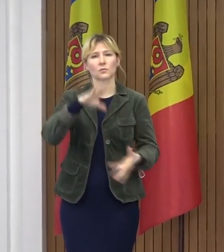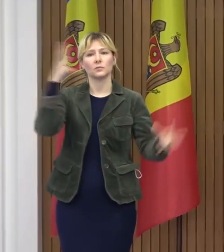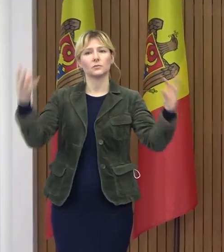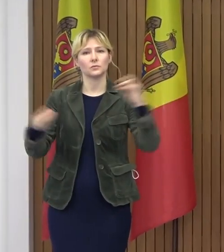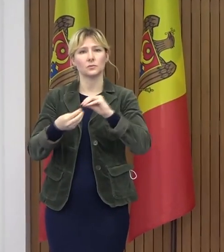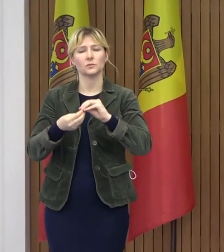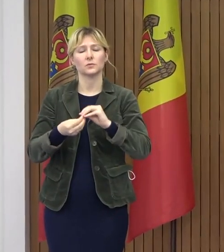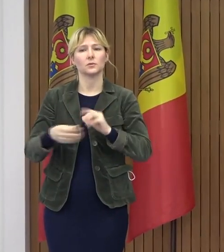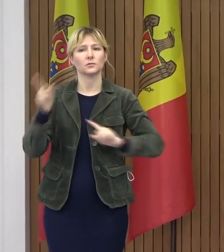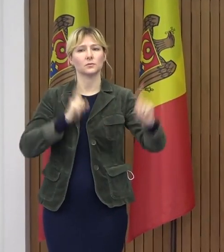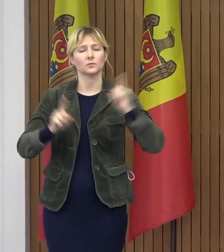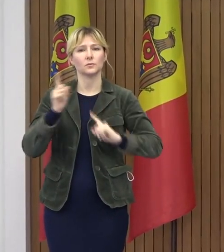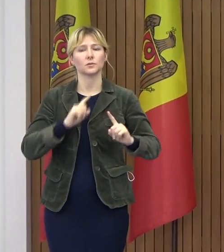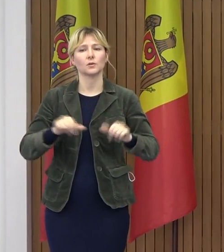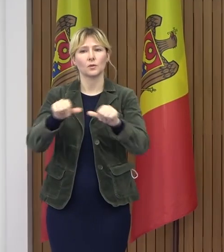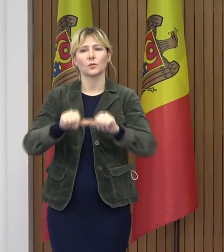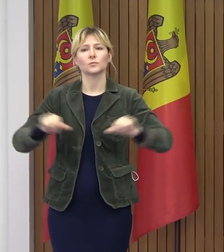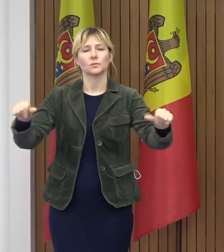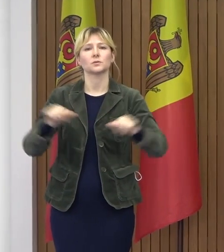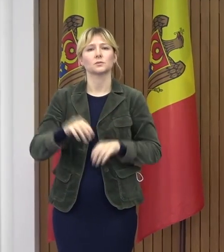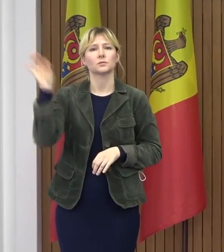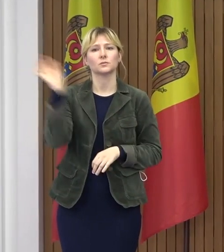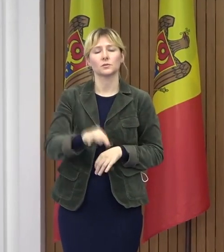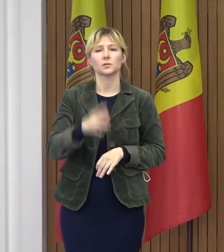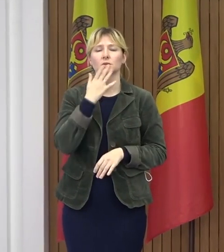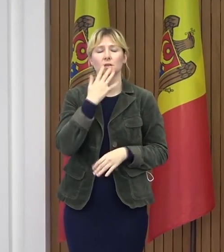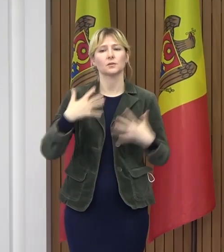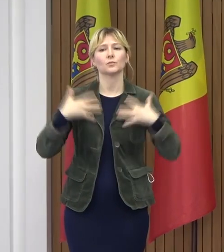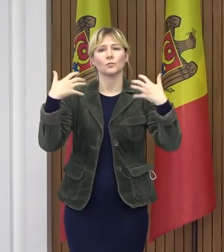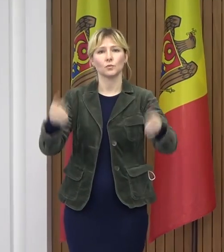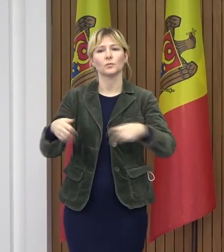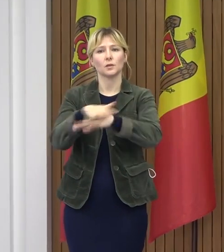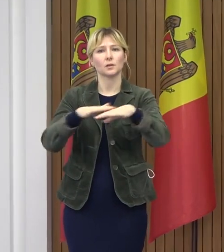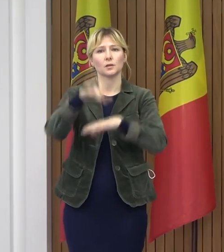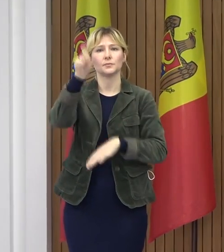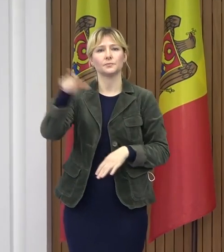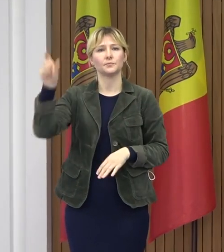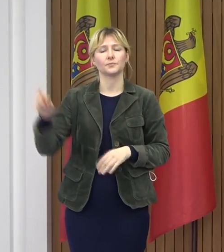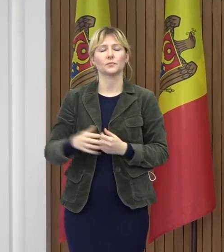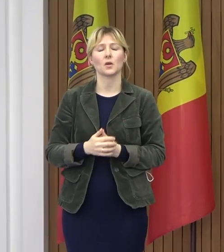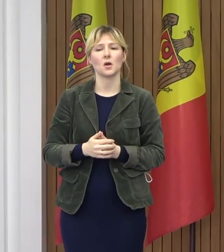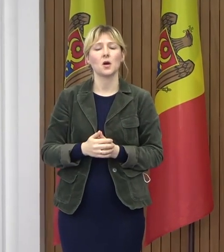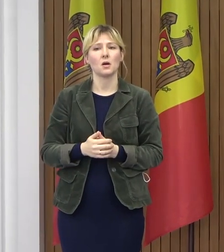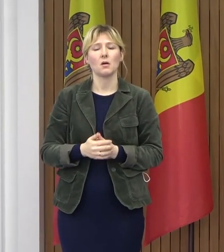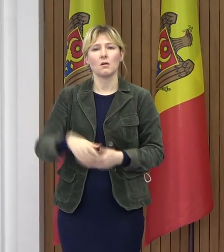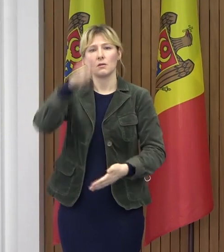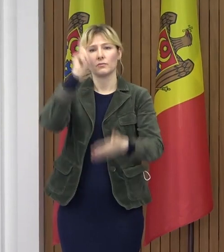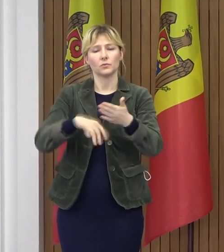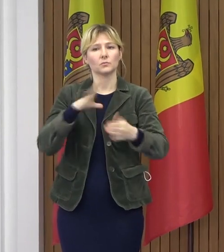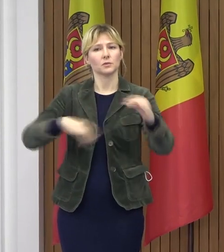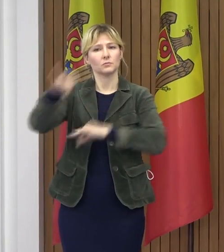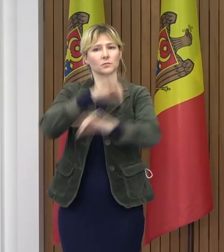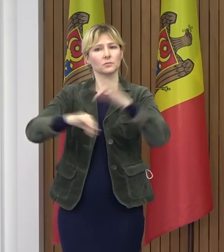ședința Comisiei Naționale Extraordinară de Sănătate Publică. Recunosc că au fost discuții aprinse,